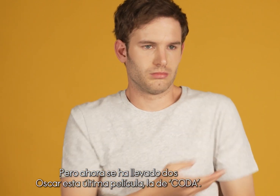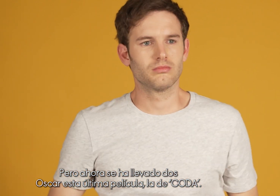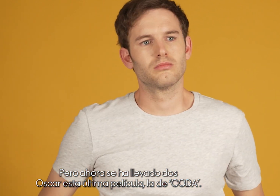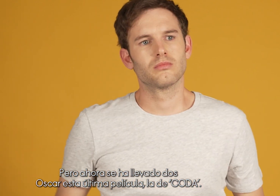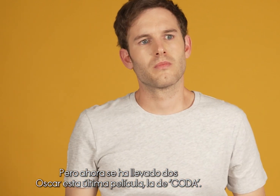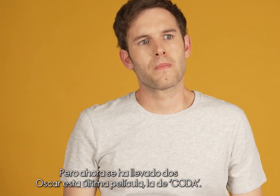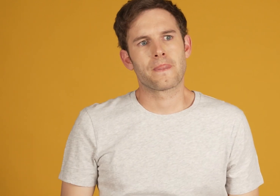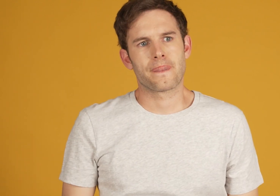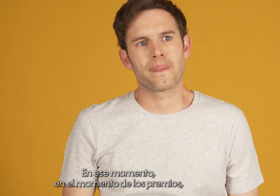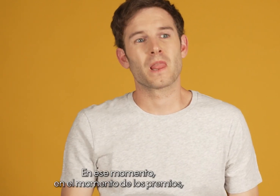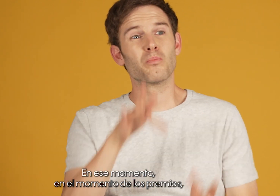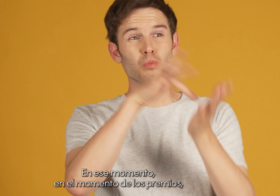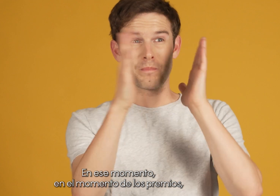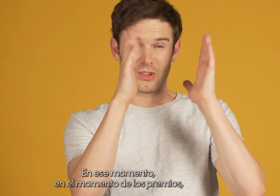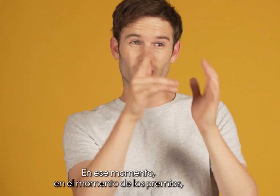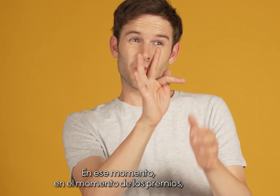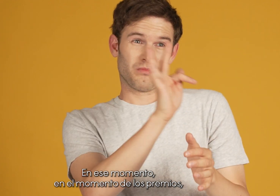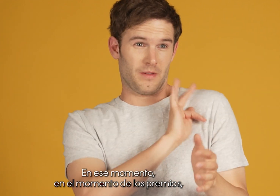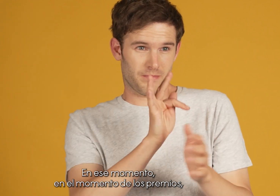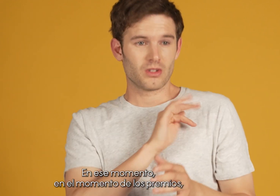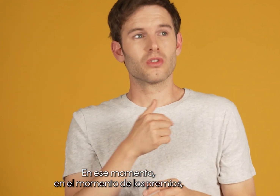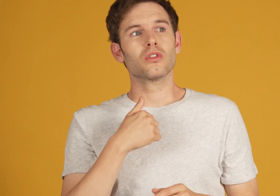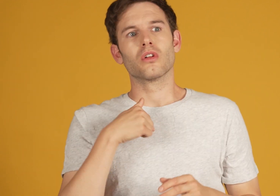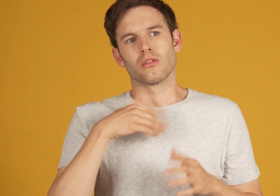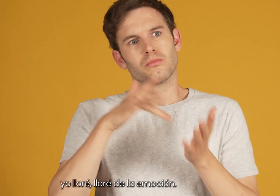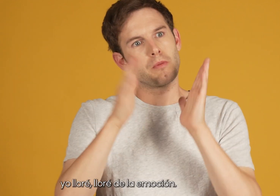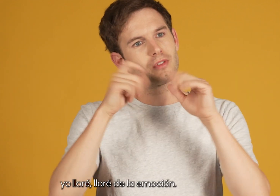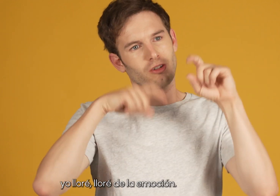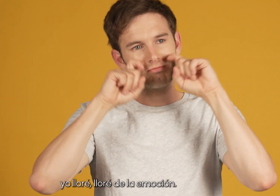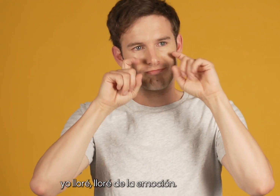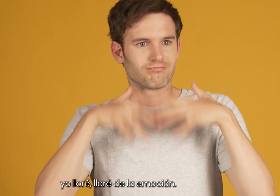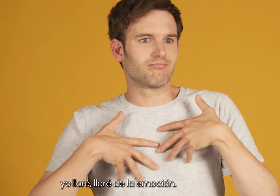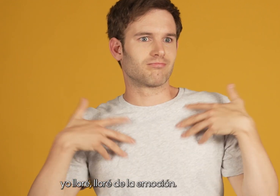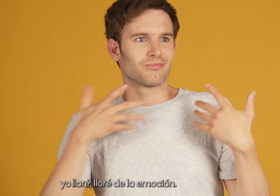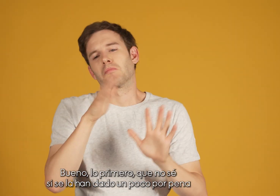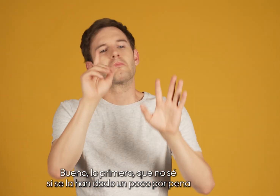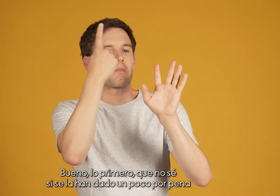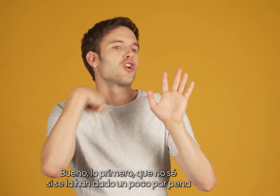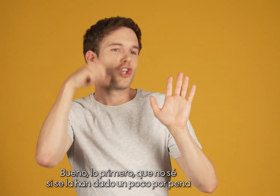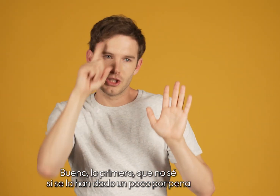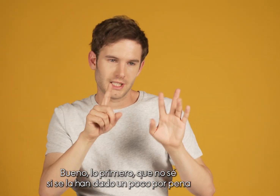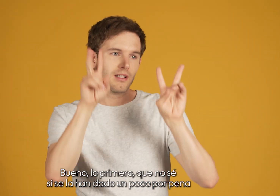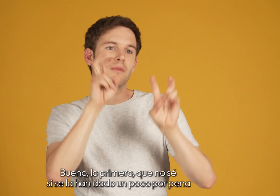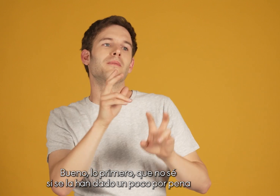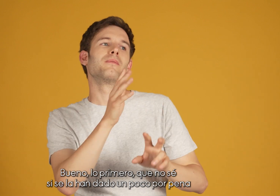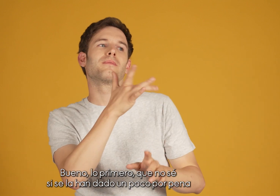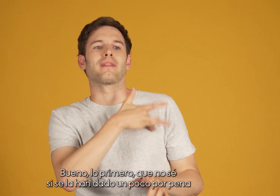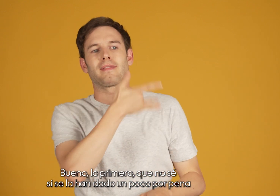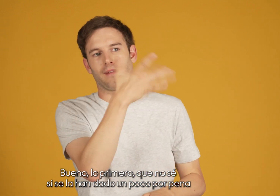película, la de Koda. En ese momento, en el momento de los premios, yo lloré, lloré de la emoción. Bueno, lo primero, que no sé si se le han dado